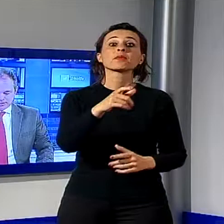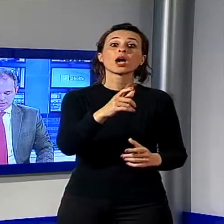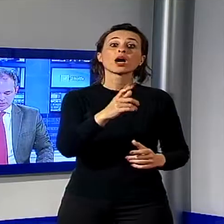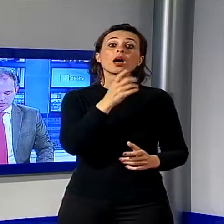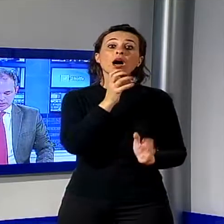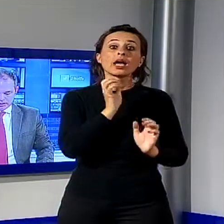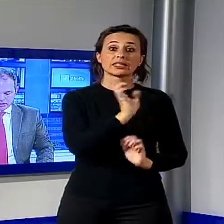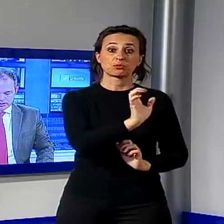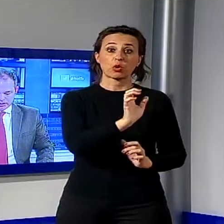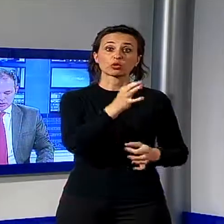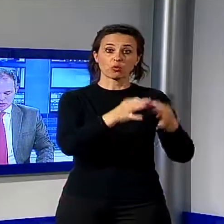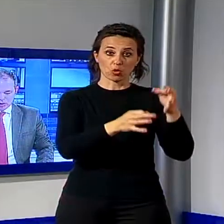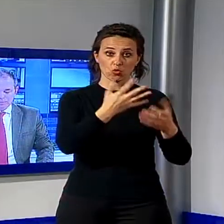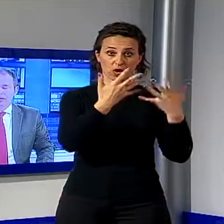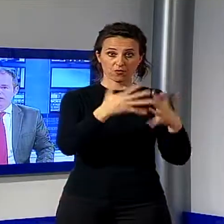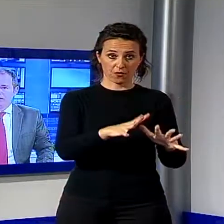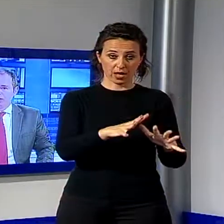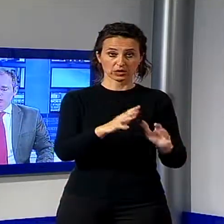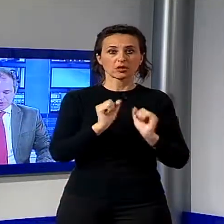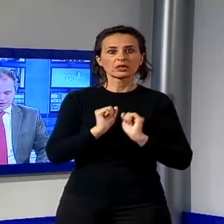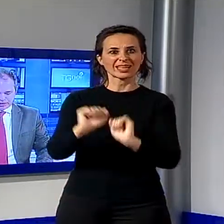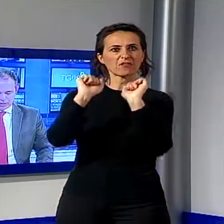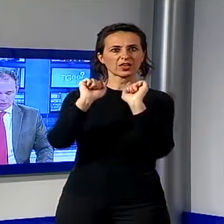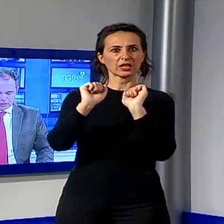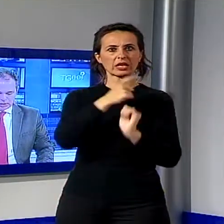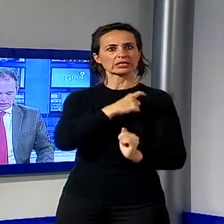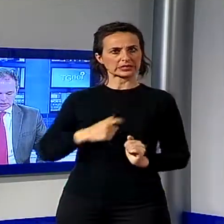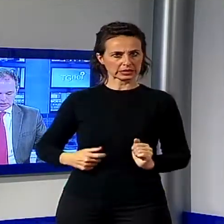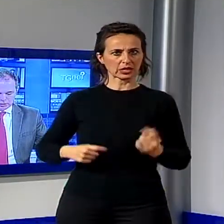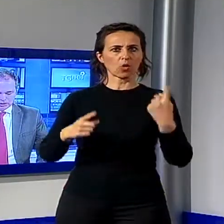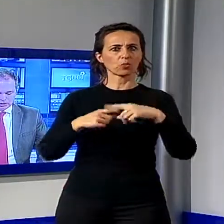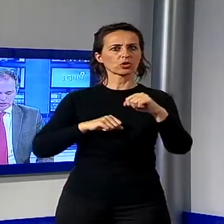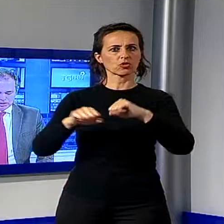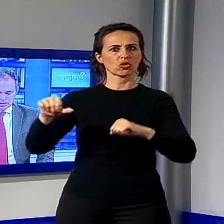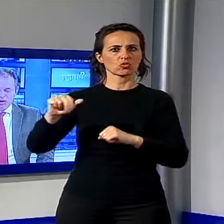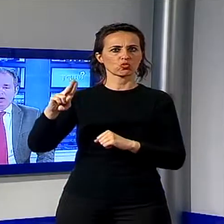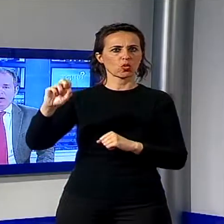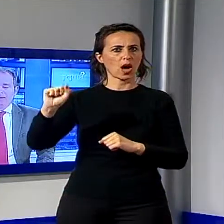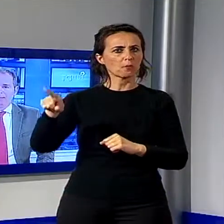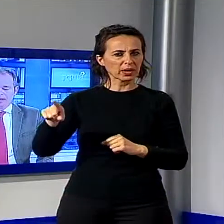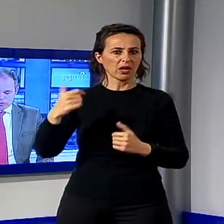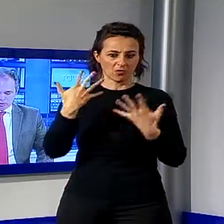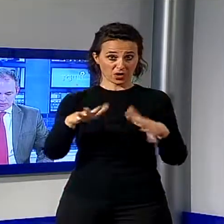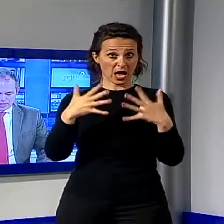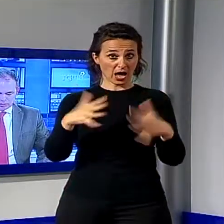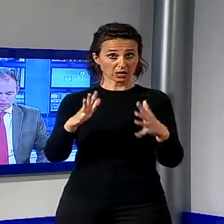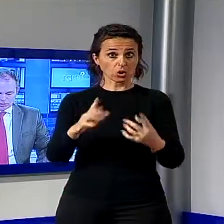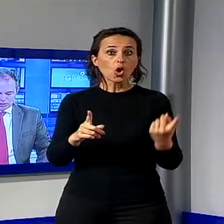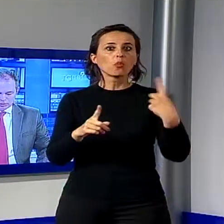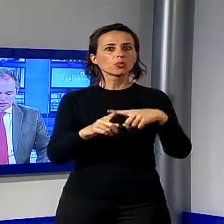sindaco e al dirigente del SUAP, si legge in un comunicato del Comitato Cittadino, abbiamo appena notificato il ricorso al Tribunale